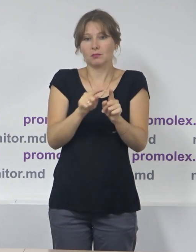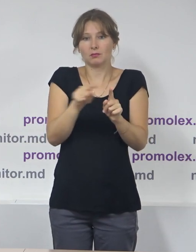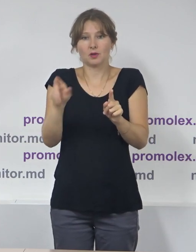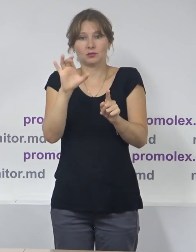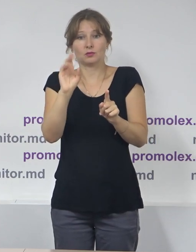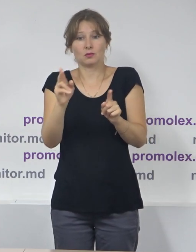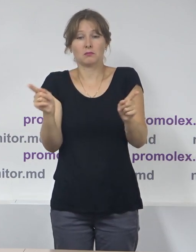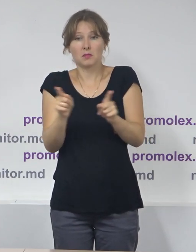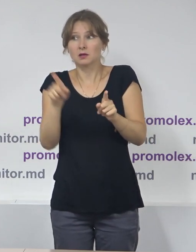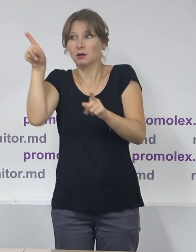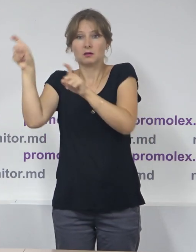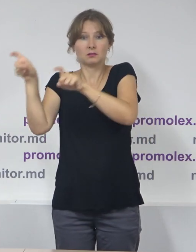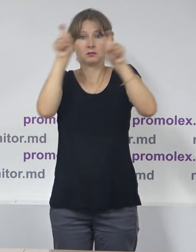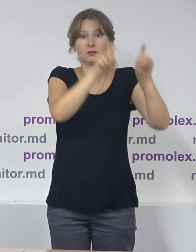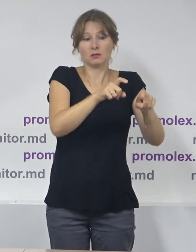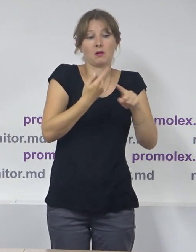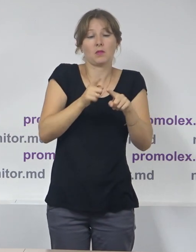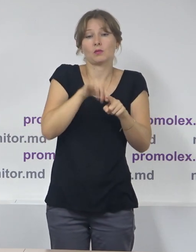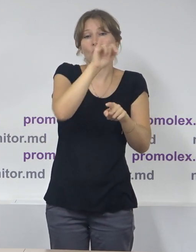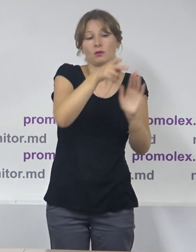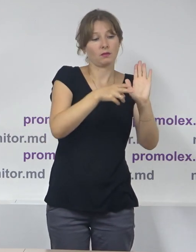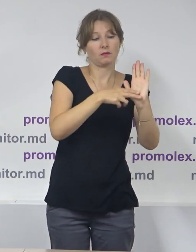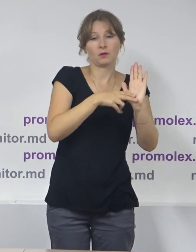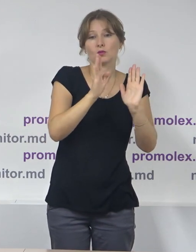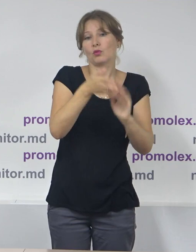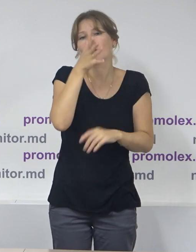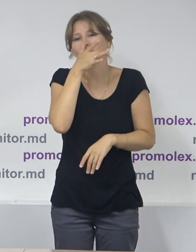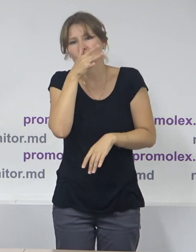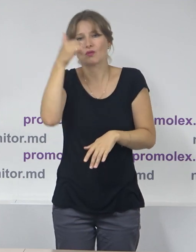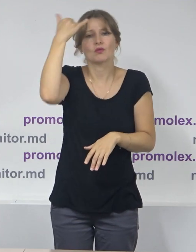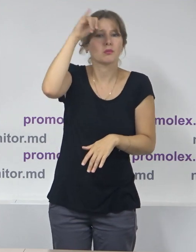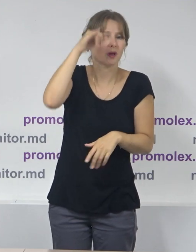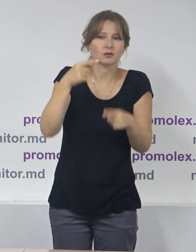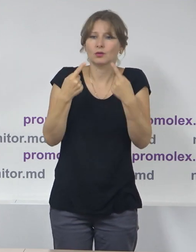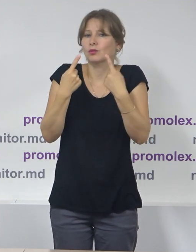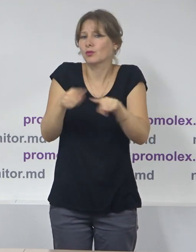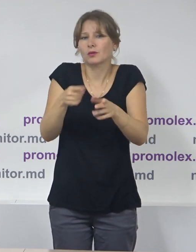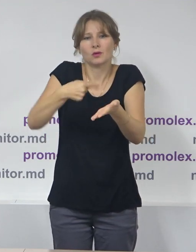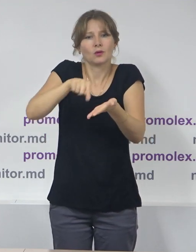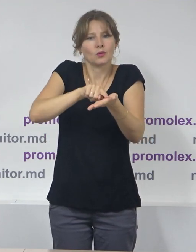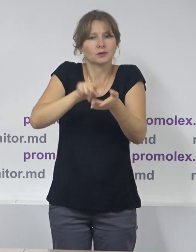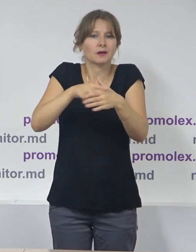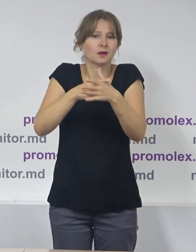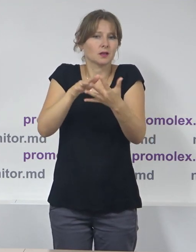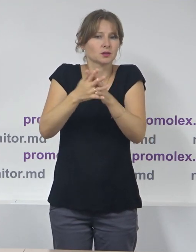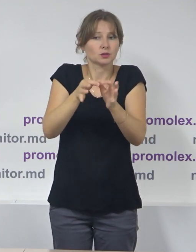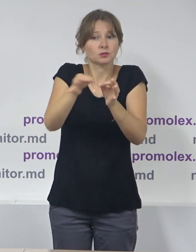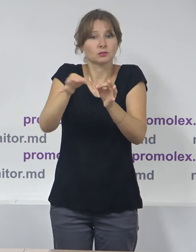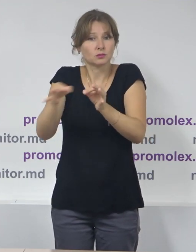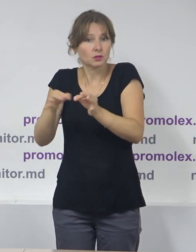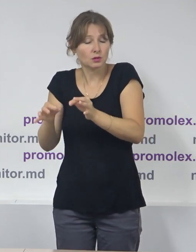mulți dintre ei probabil ori avea viză de reședință în Chișinău, în Bălți, în alte localități în care își fac studiile și